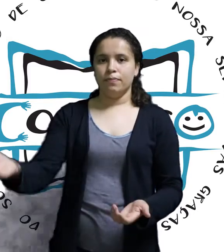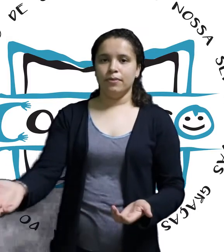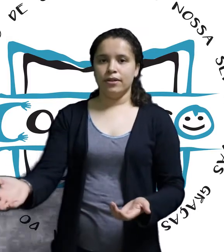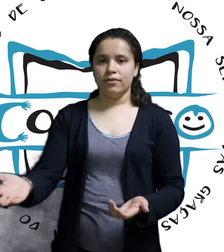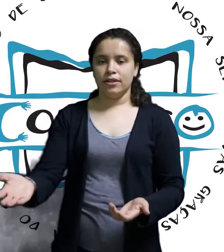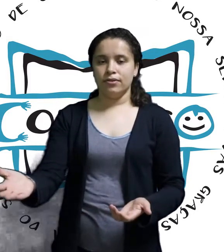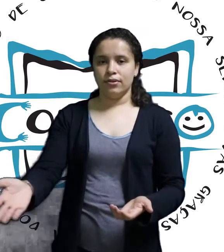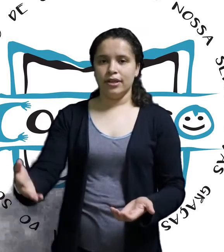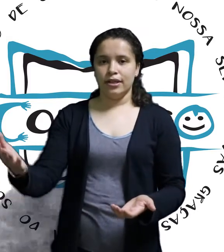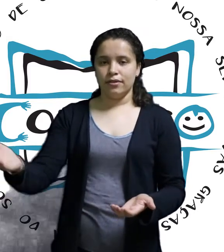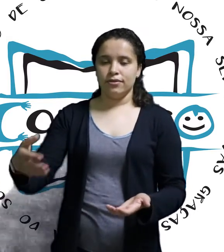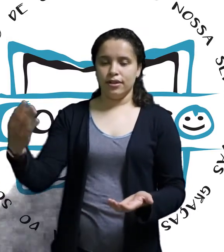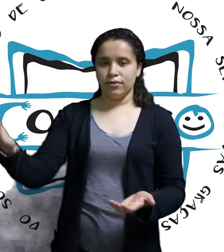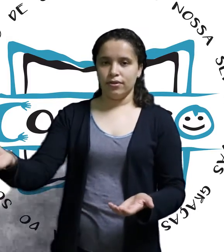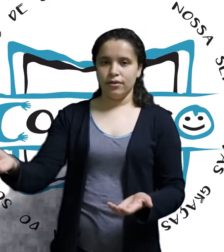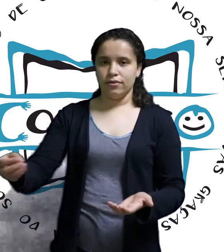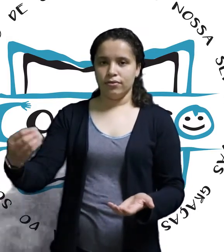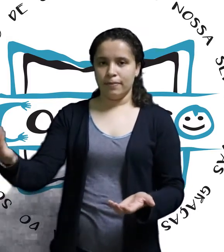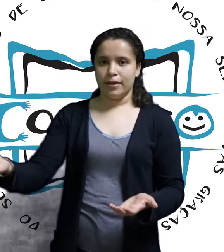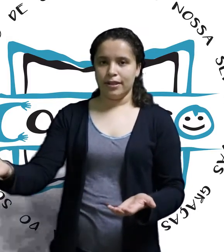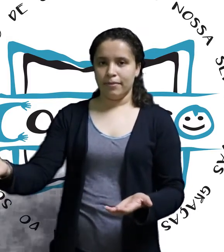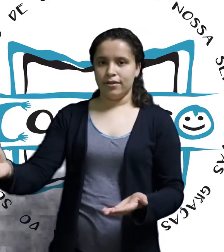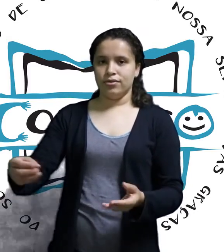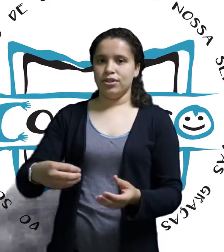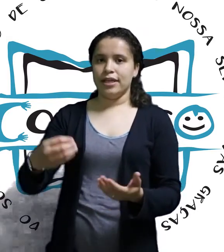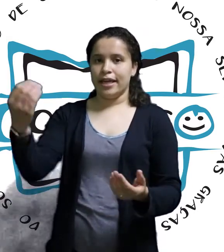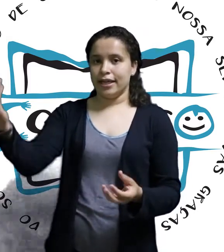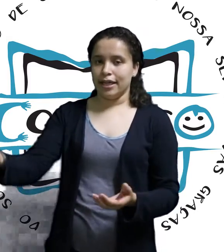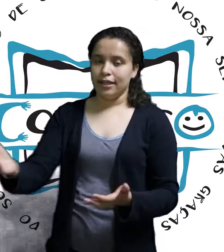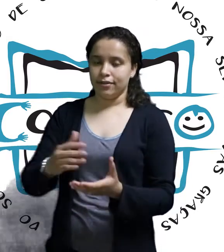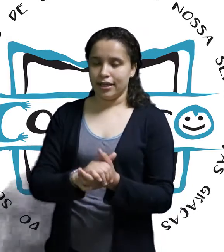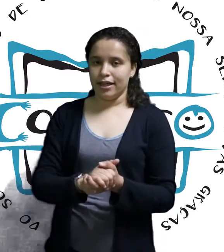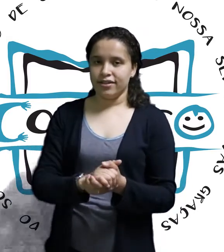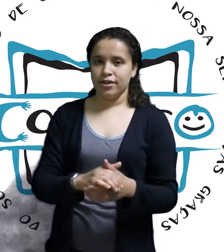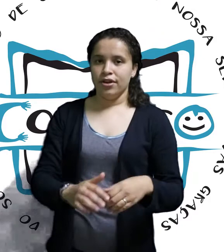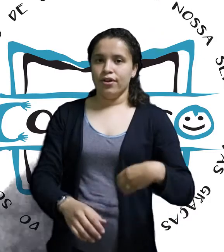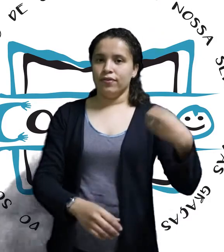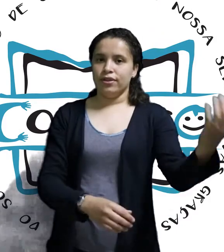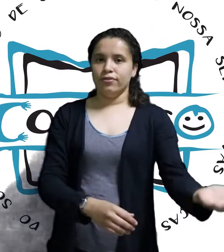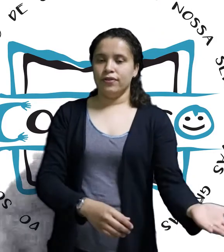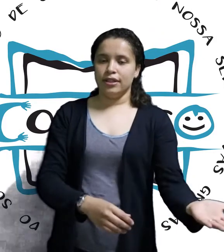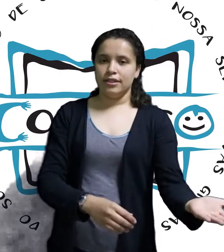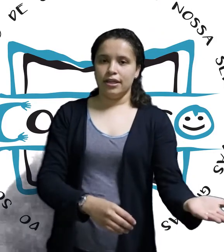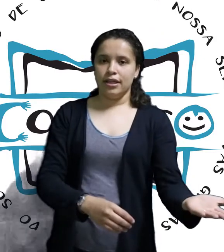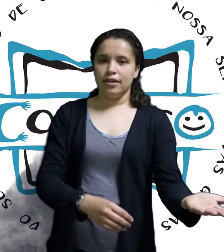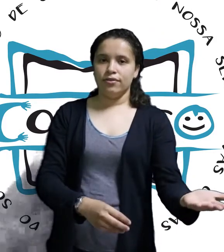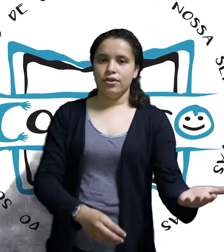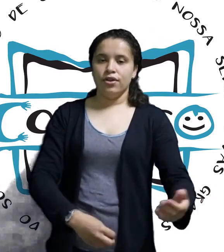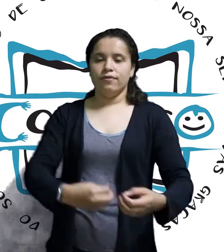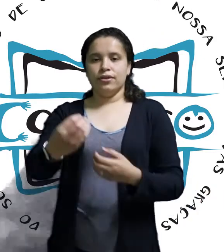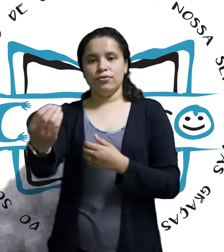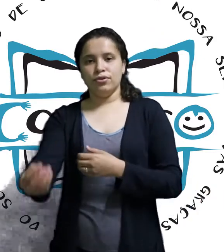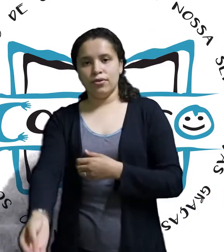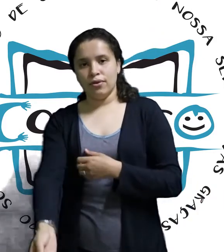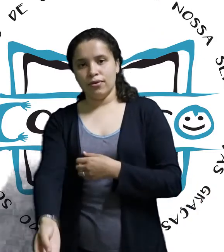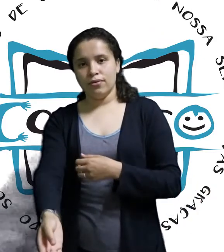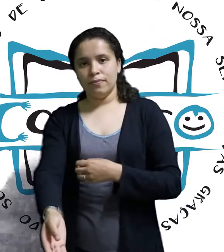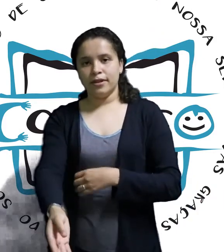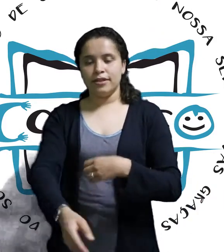o primeiro setor, né? O setor, o departamento de IRH, no caso. Eu vou ter um financeiro, eu vou ter um de compras,